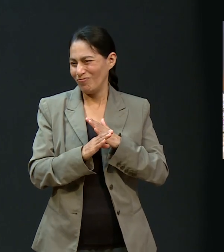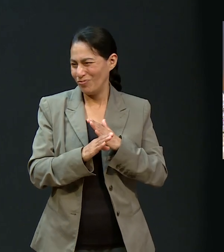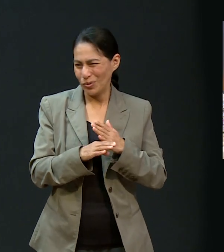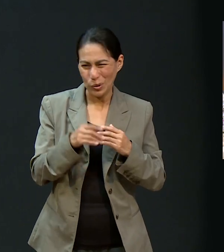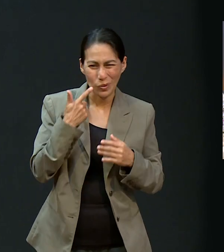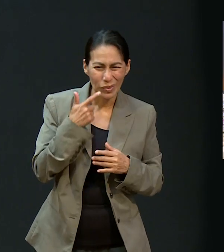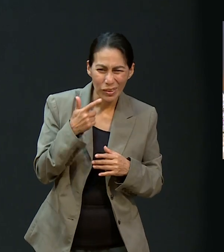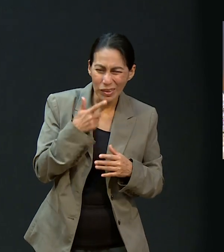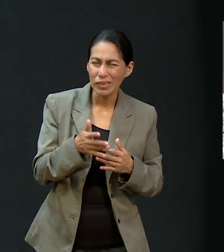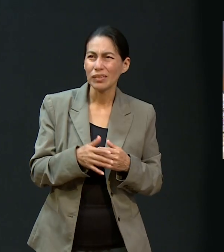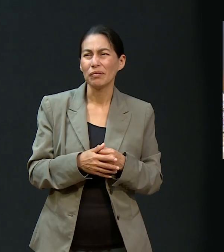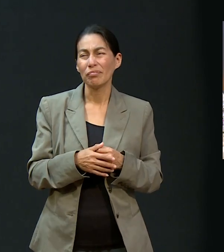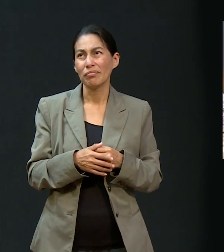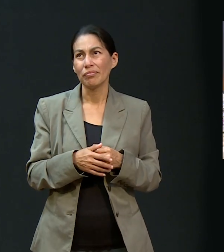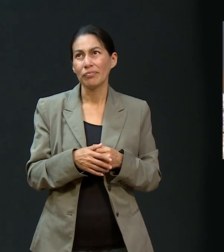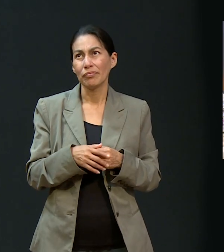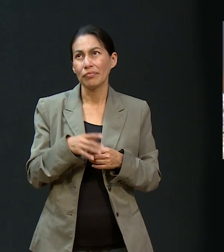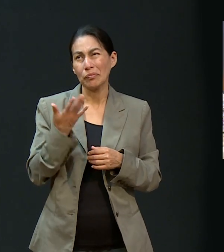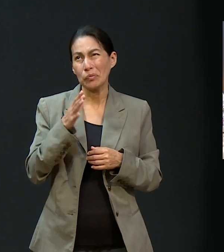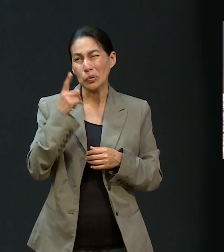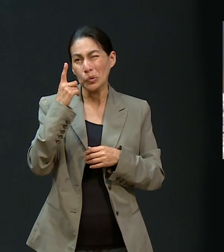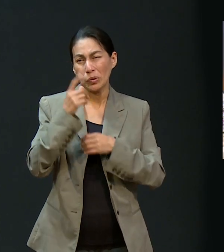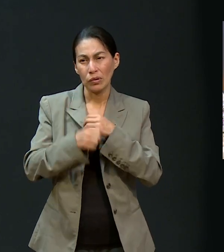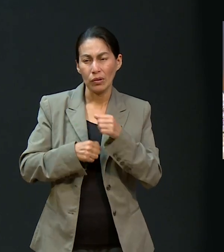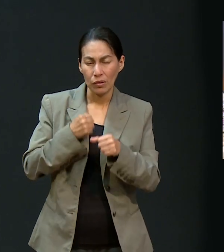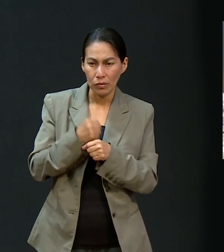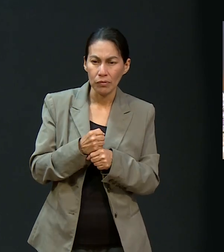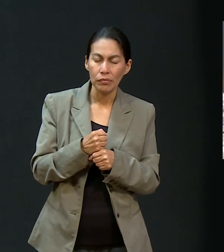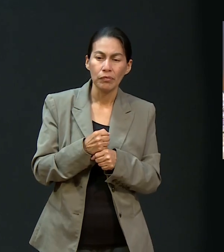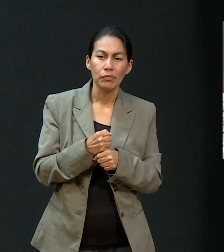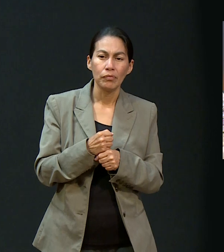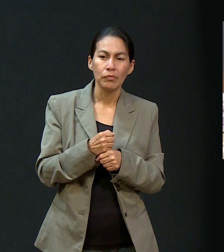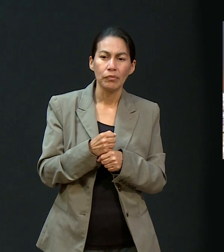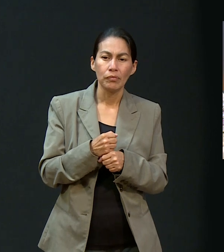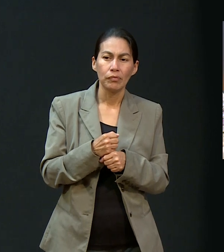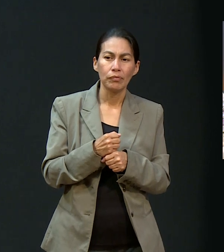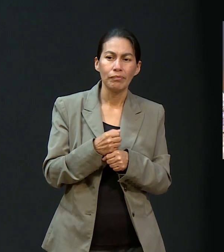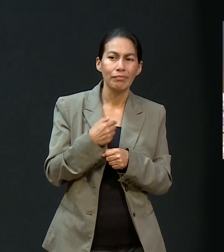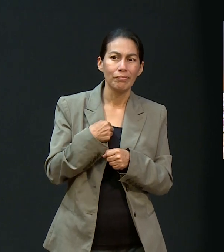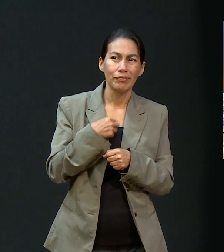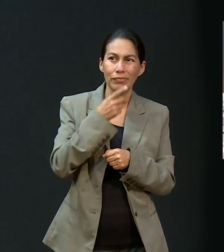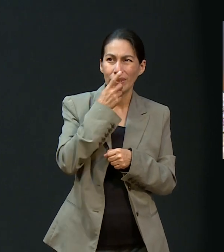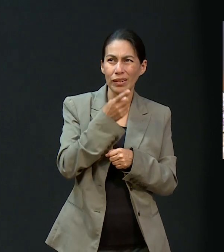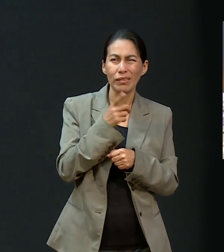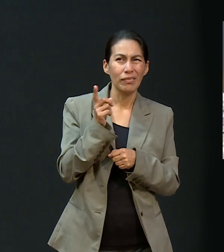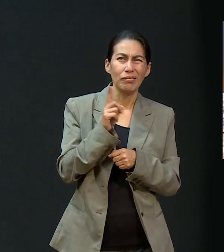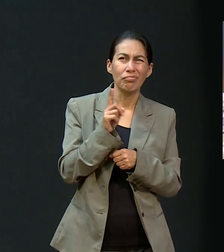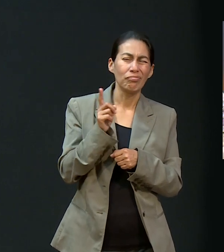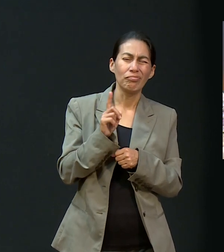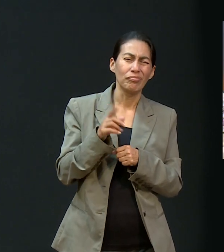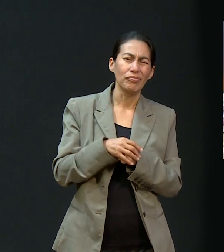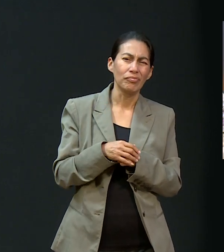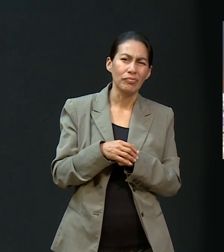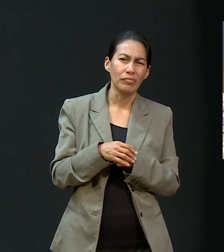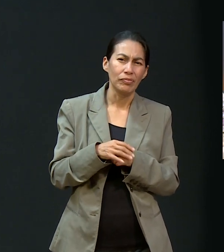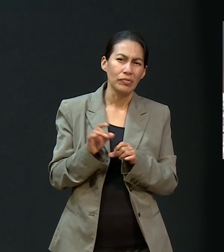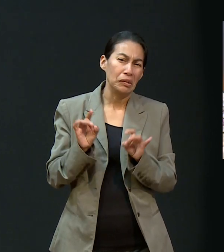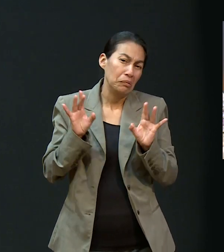Me resistí un tiempo porque sí me resistí. Fue como, creo que un año, un poquito más. Y yo dije,